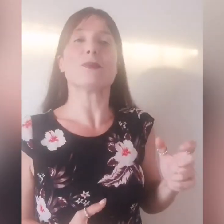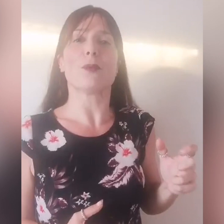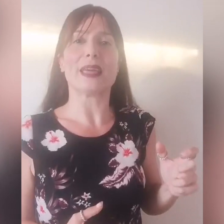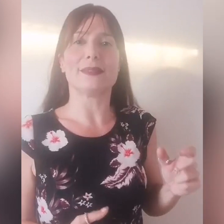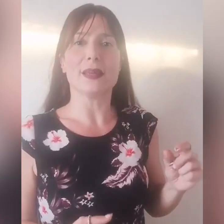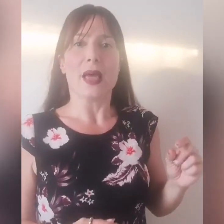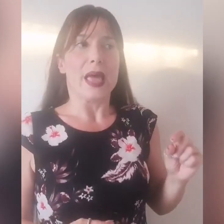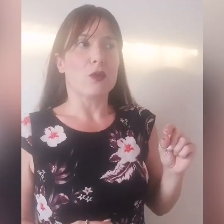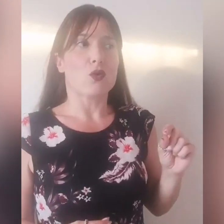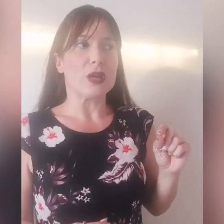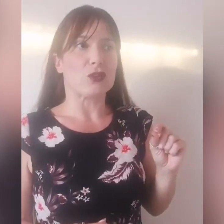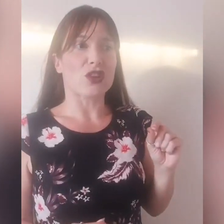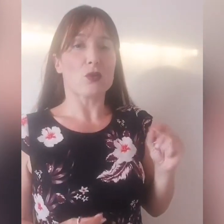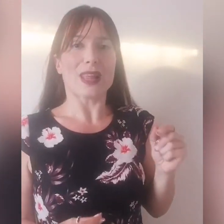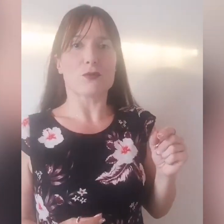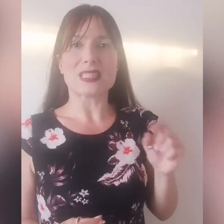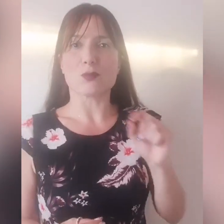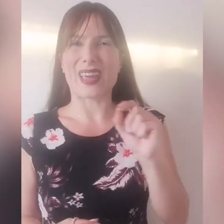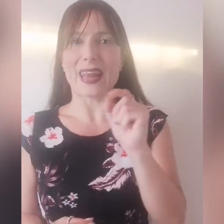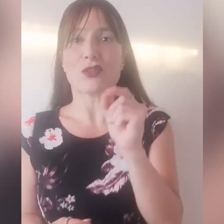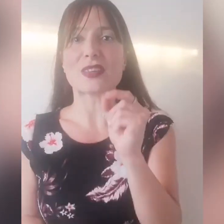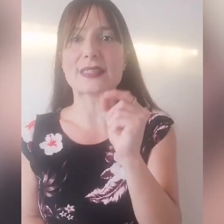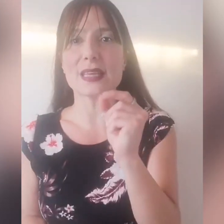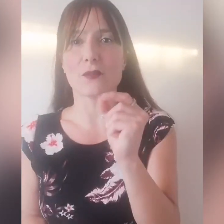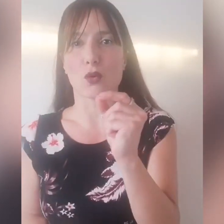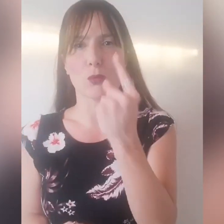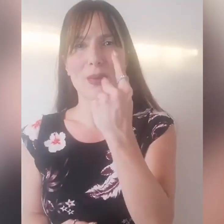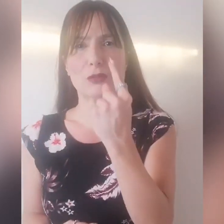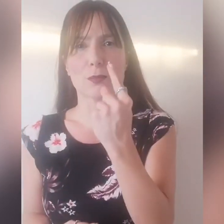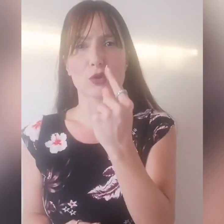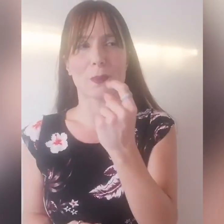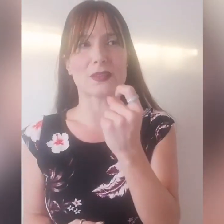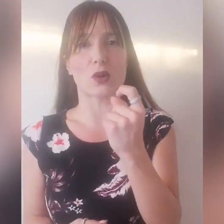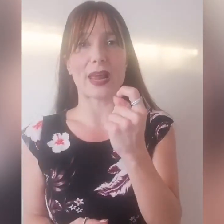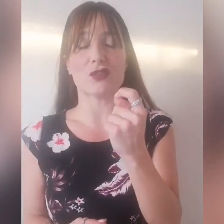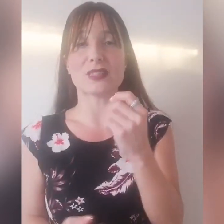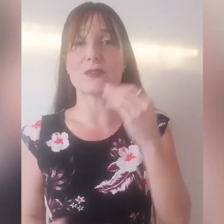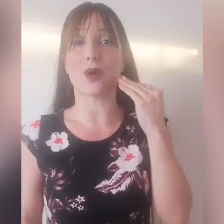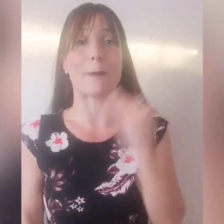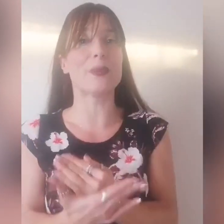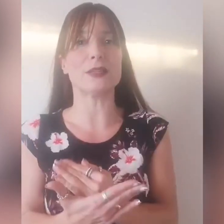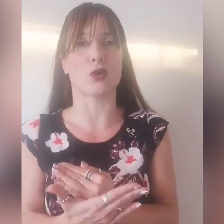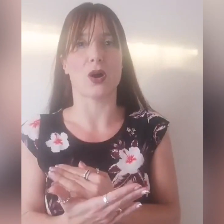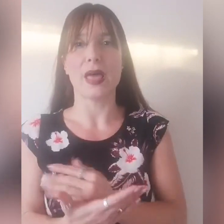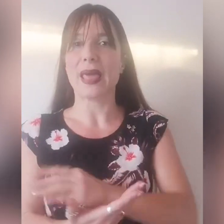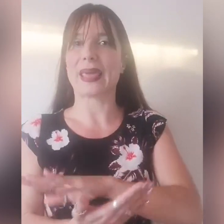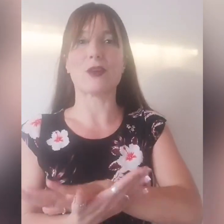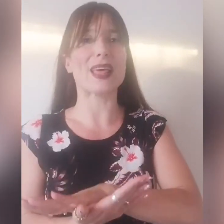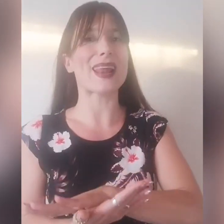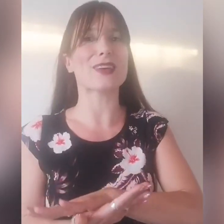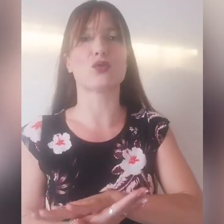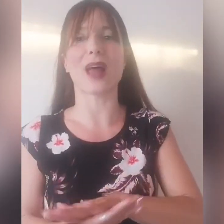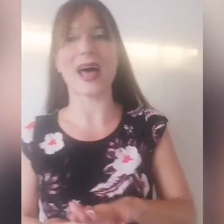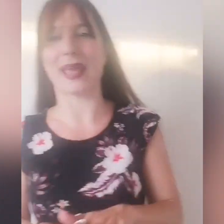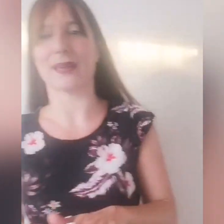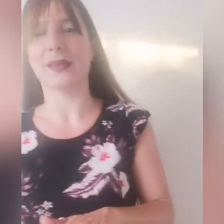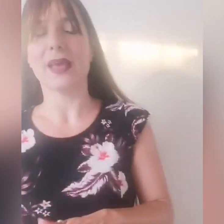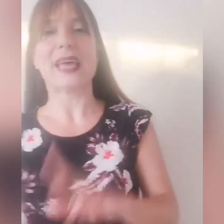momenti in cui c'era un nervosismo che era eccessivo, un momento in modo particolare eccessivo, ho capito che non era naturale e